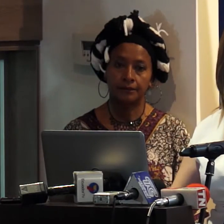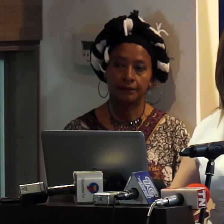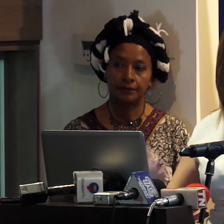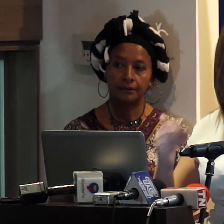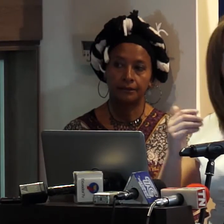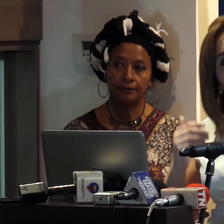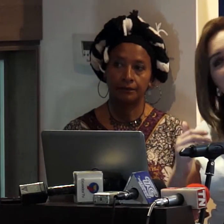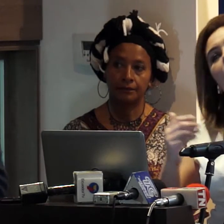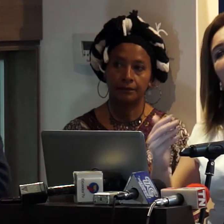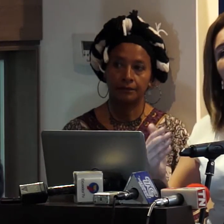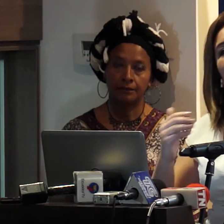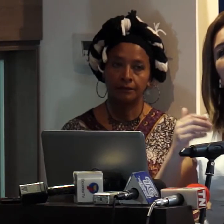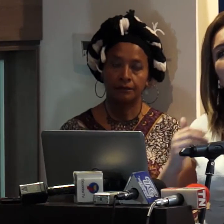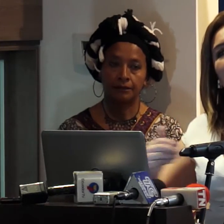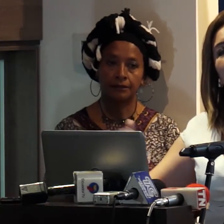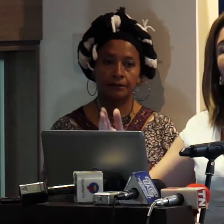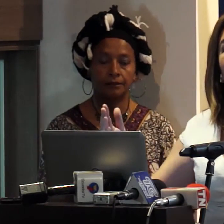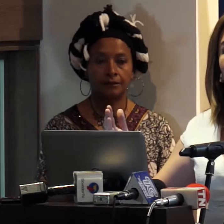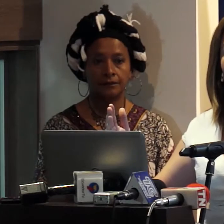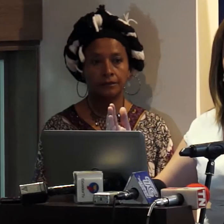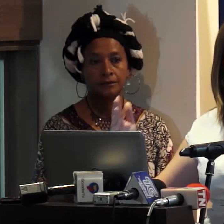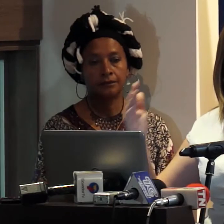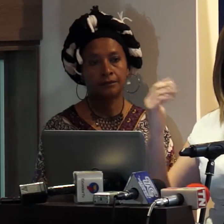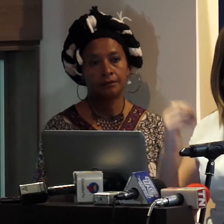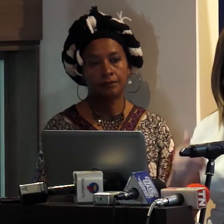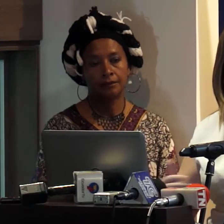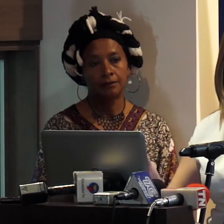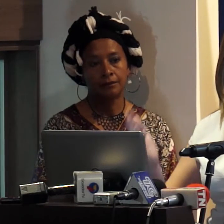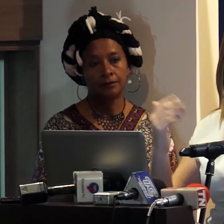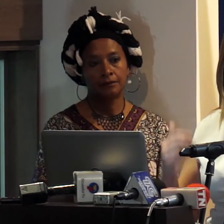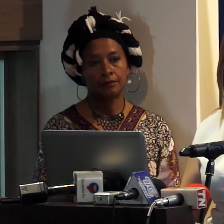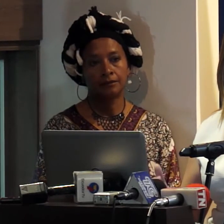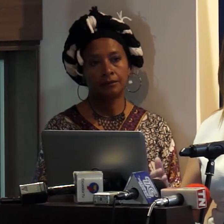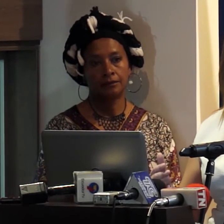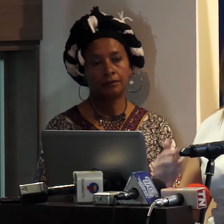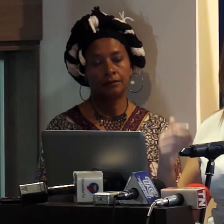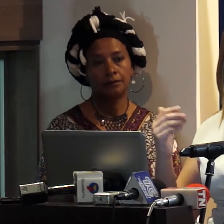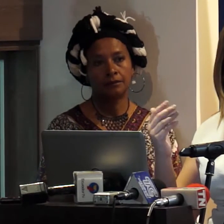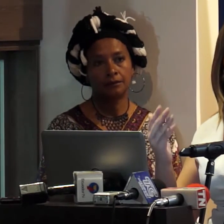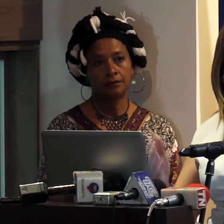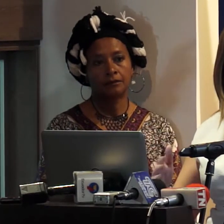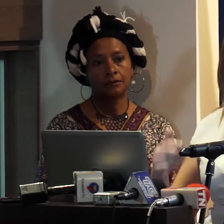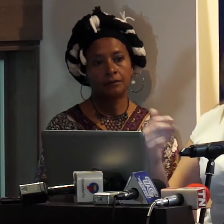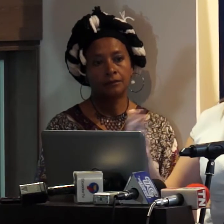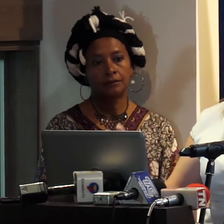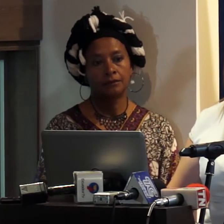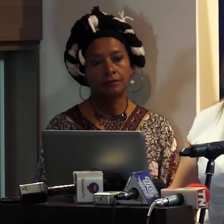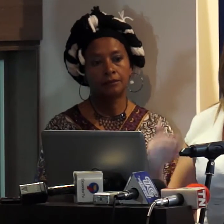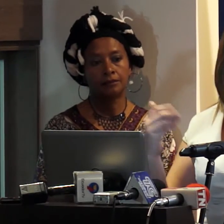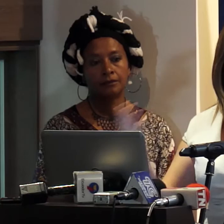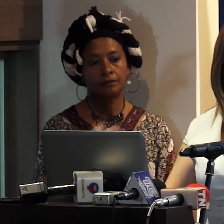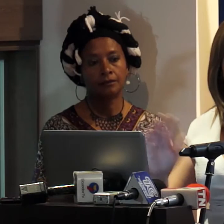minutos empiezan a pensar que toda la programación que miran corresponde a la misma realidad entonces confunden programas con